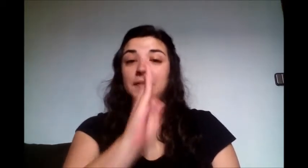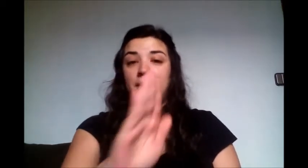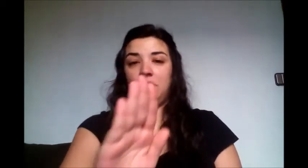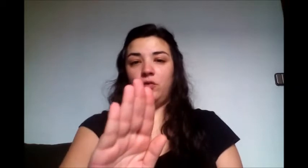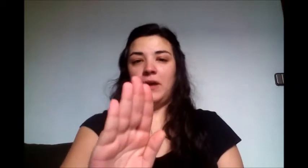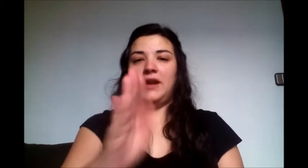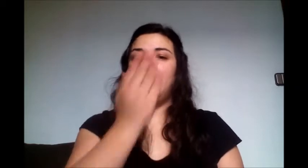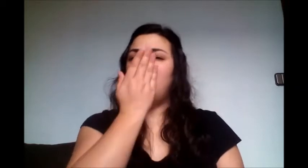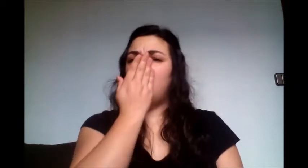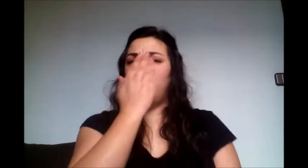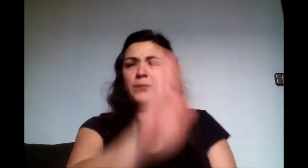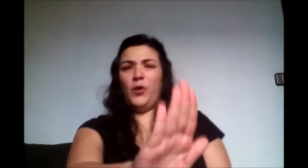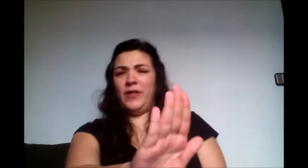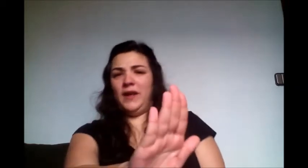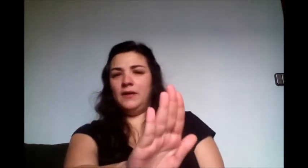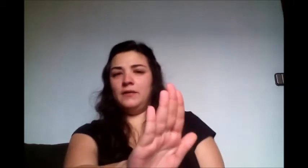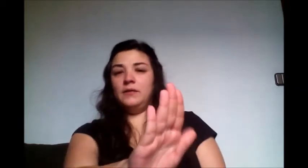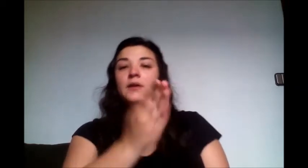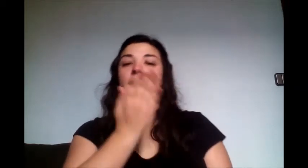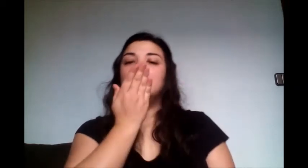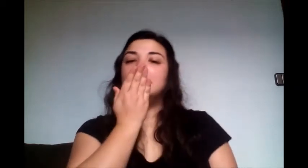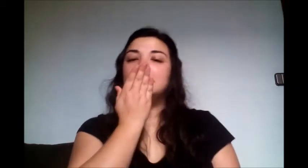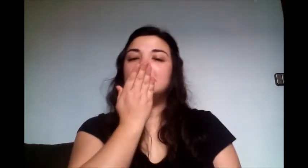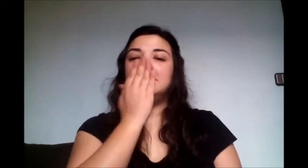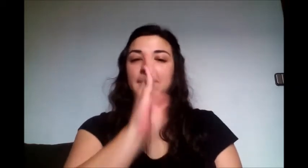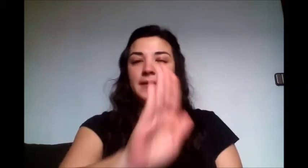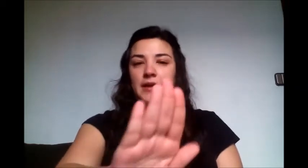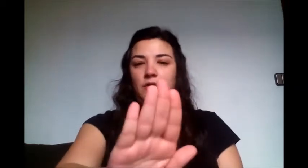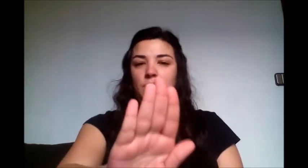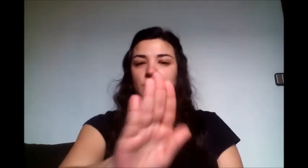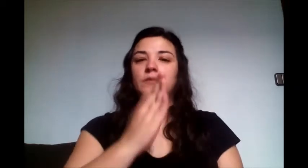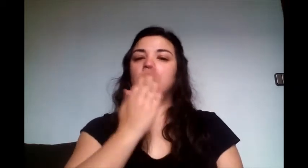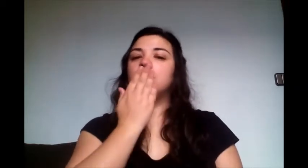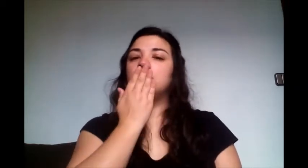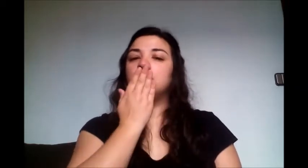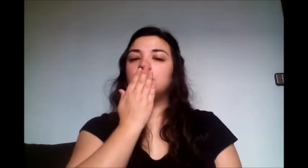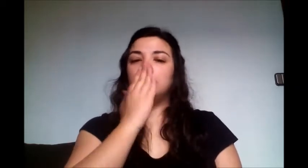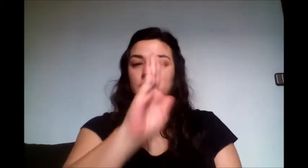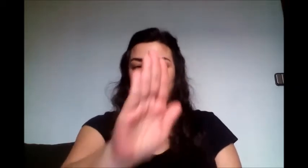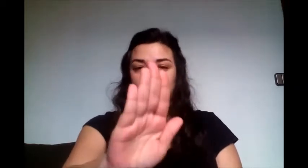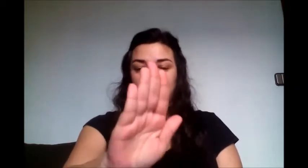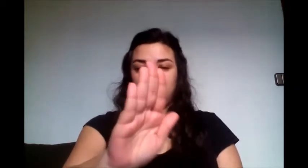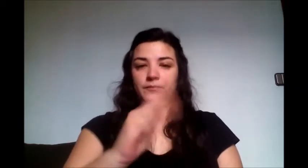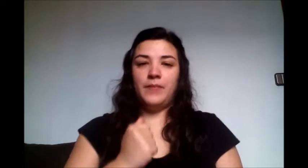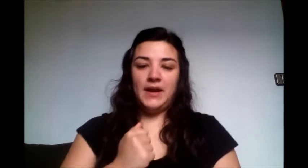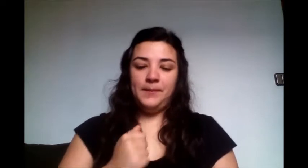Sincero, ¿vale? Borde. Sincero. ¿Vale?